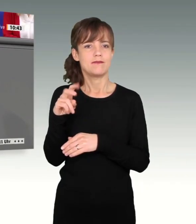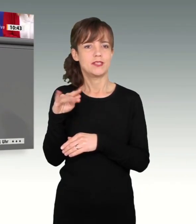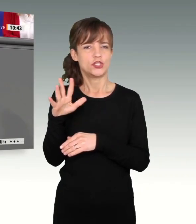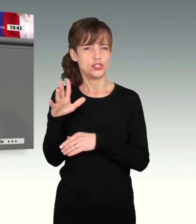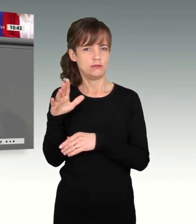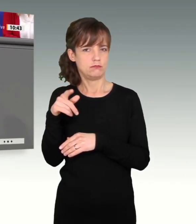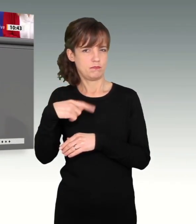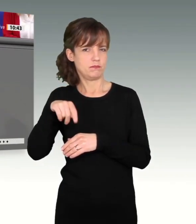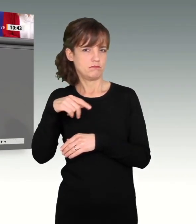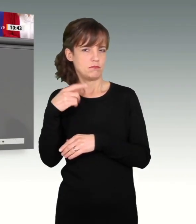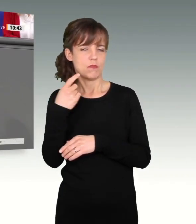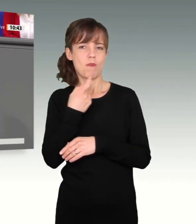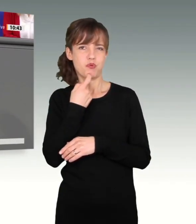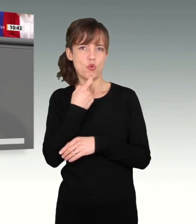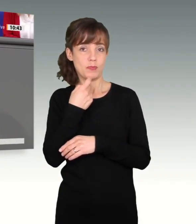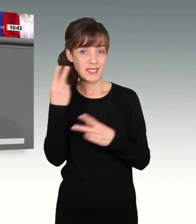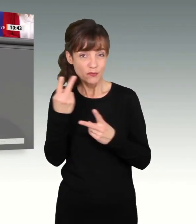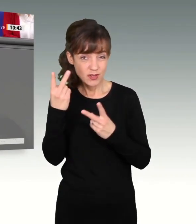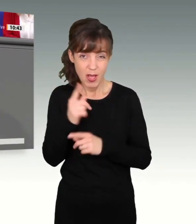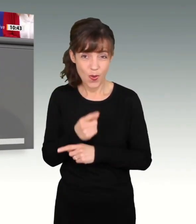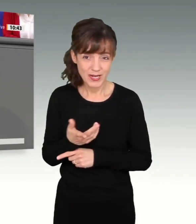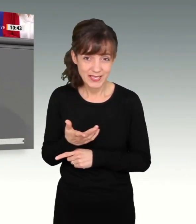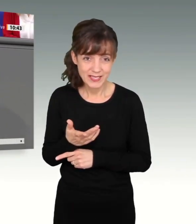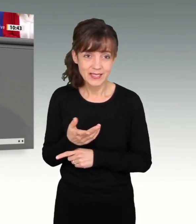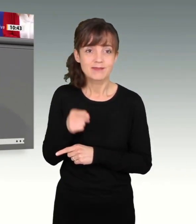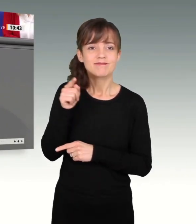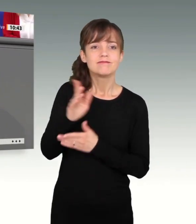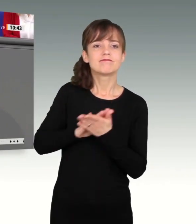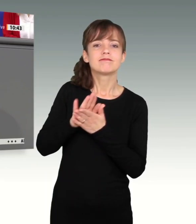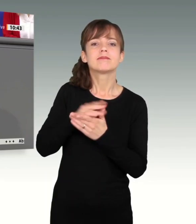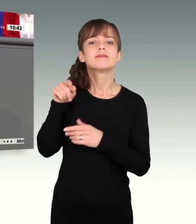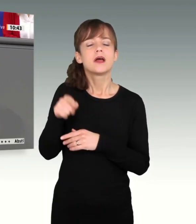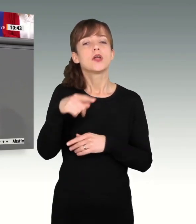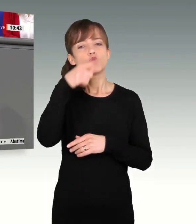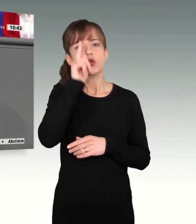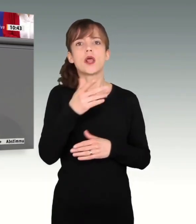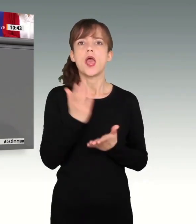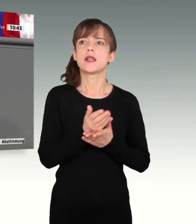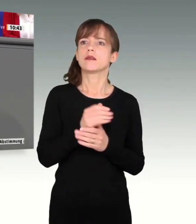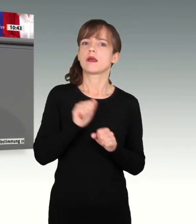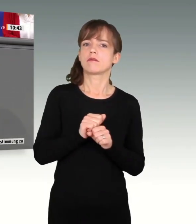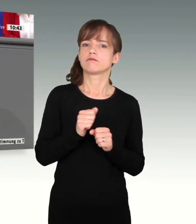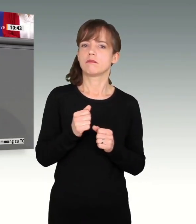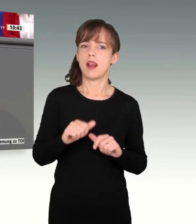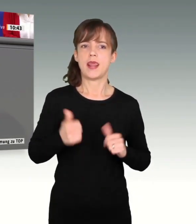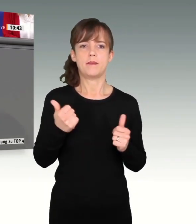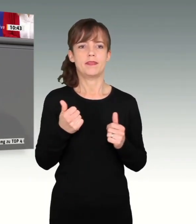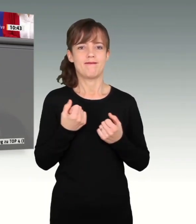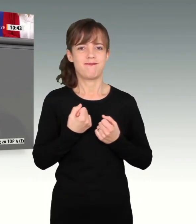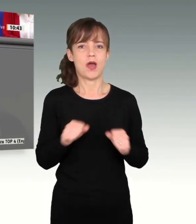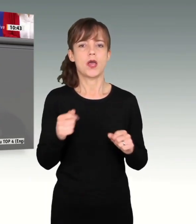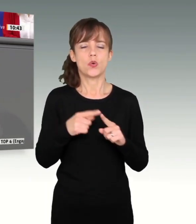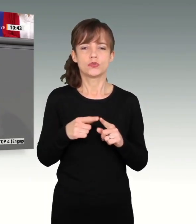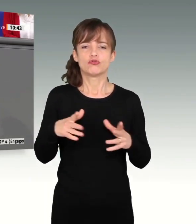Besuch erzählten mir Sie, dass Sie hier in Deutschland erstmals frei leben konnten und in der Lage waren, Pogrome aufzuarbeiten. Zu